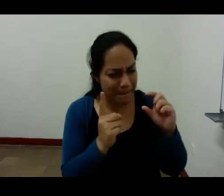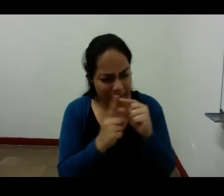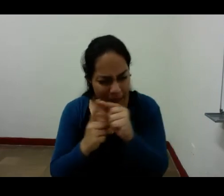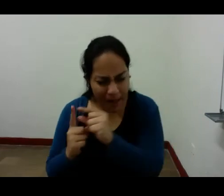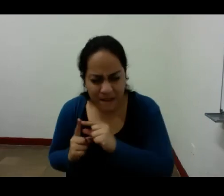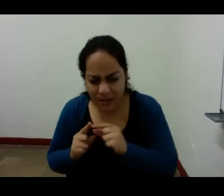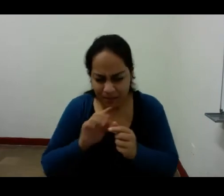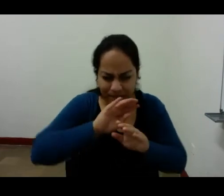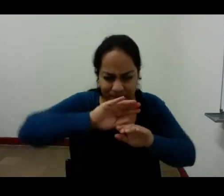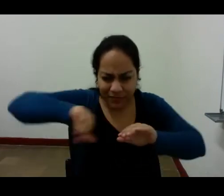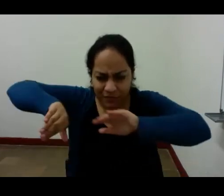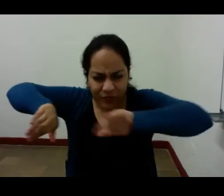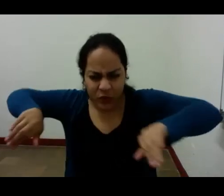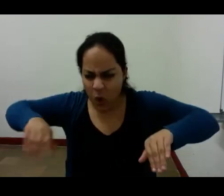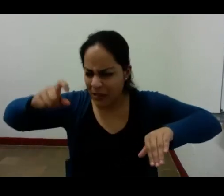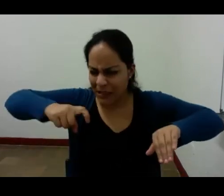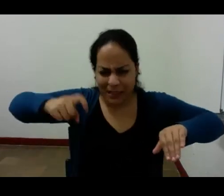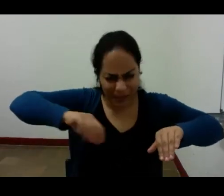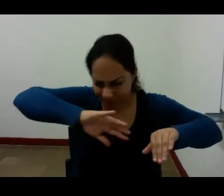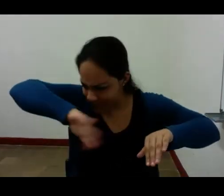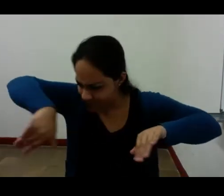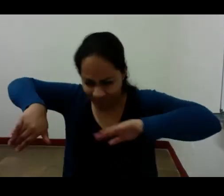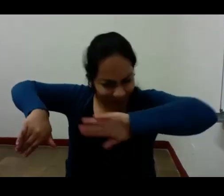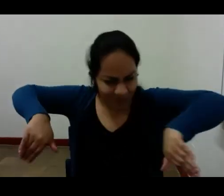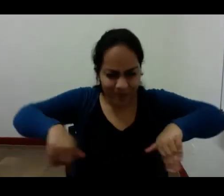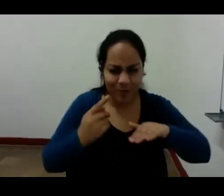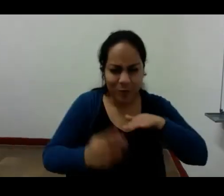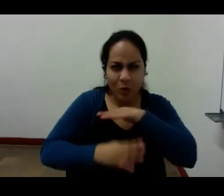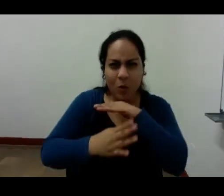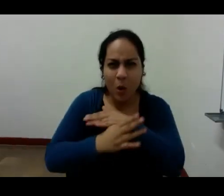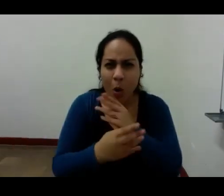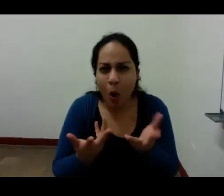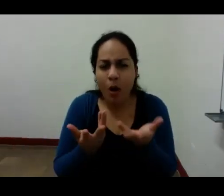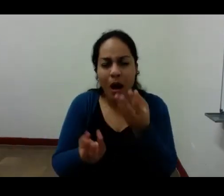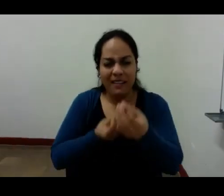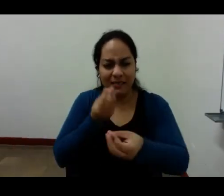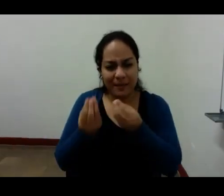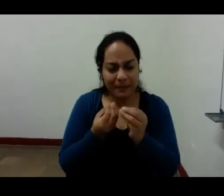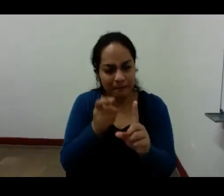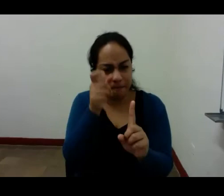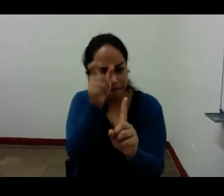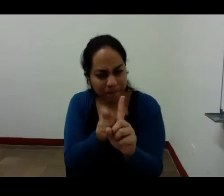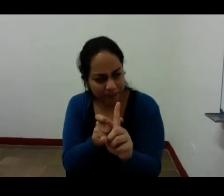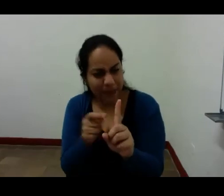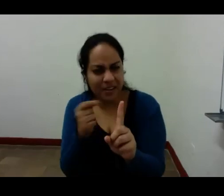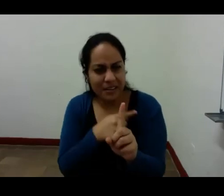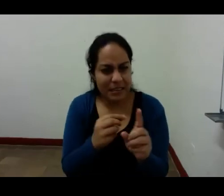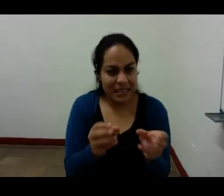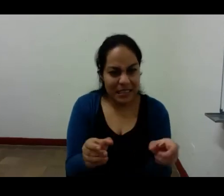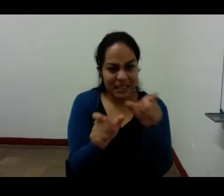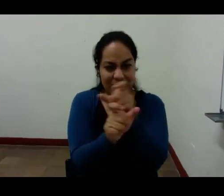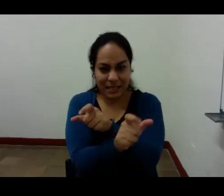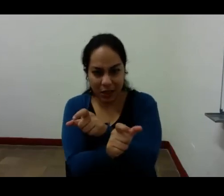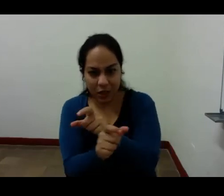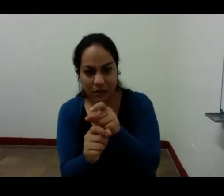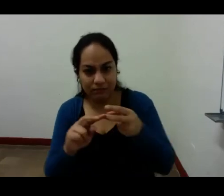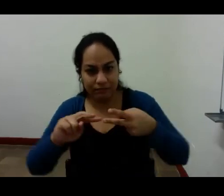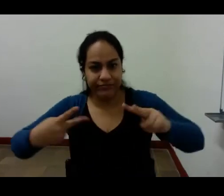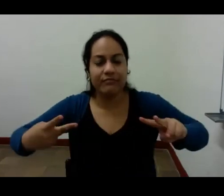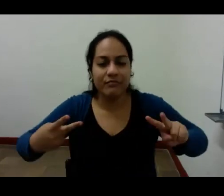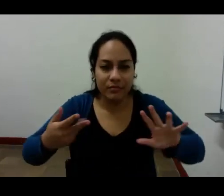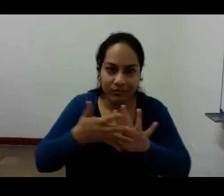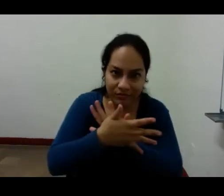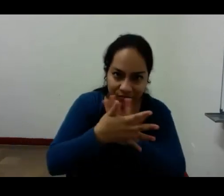todo lo innecesario eso va dice un adjetivo mal puesto cambia el sentido del universo